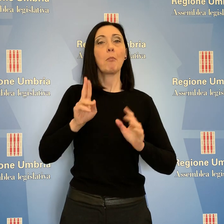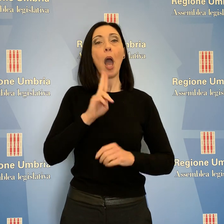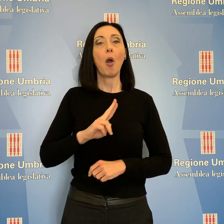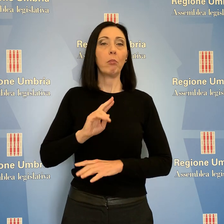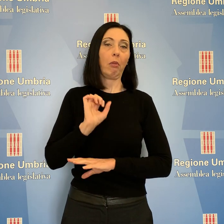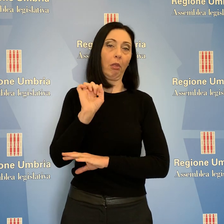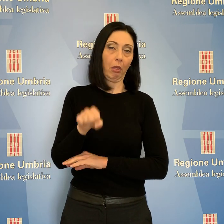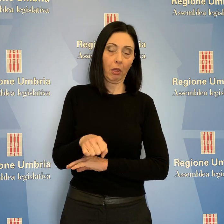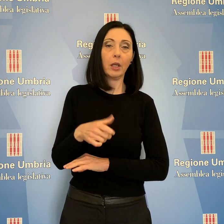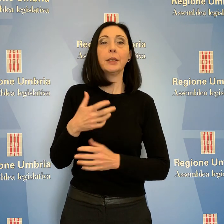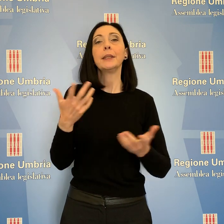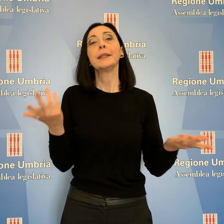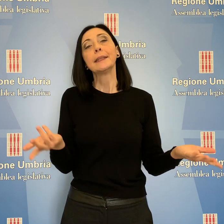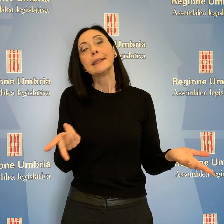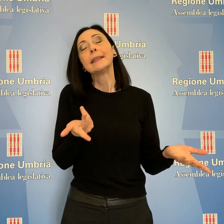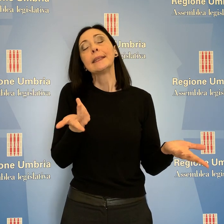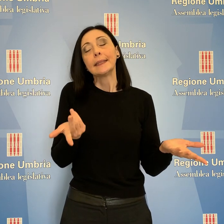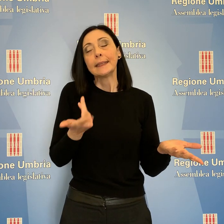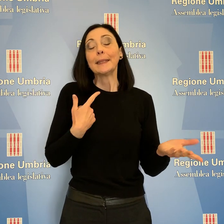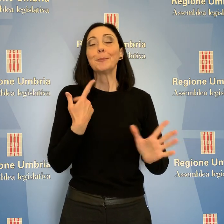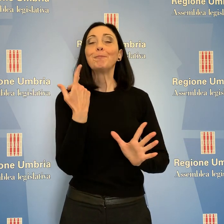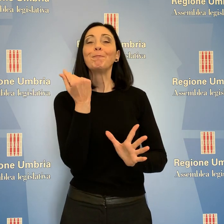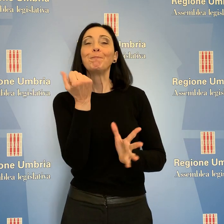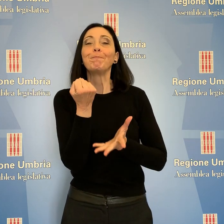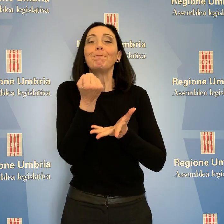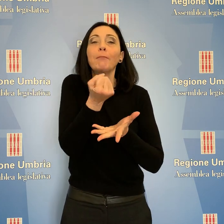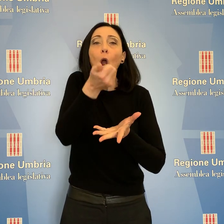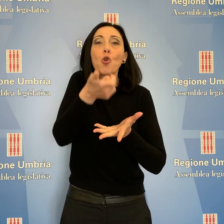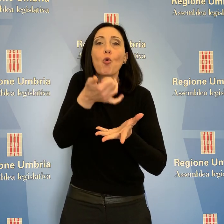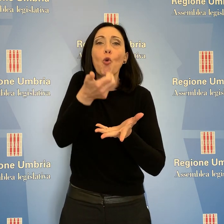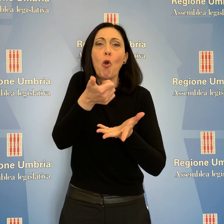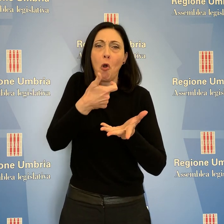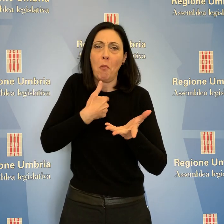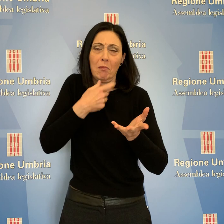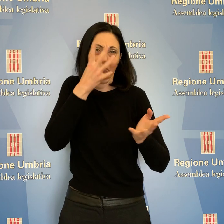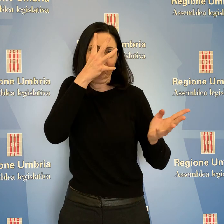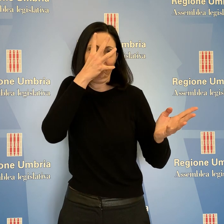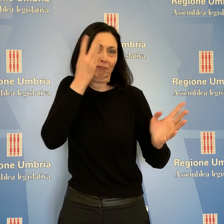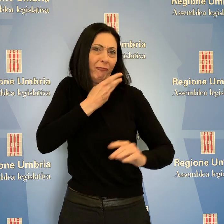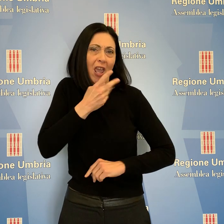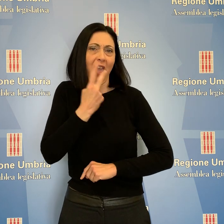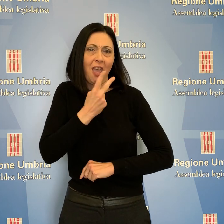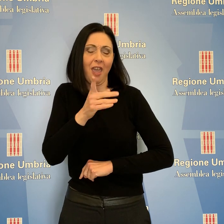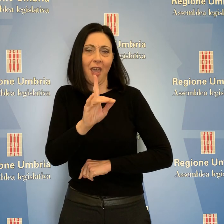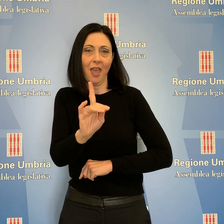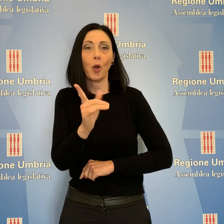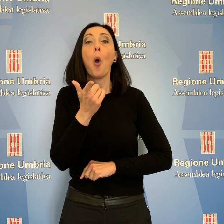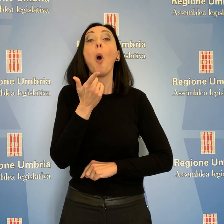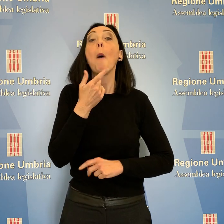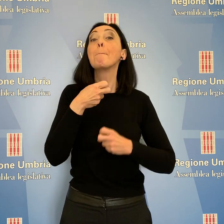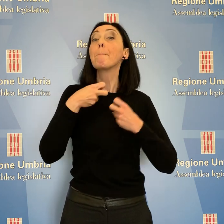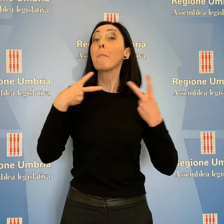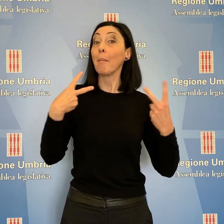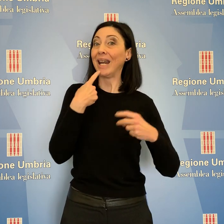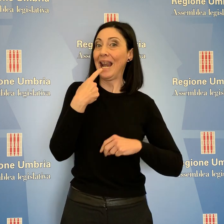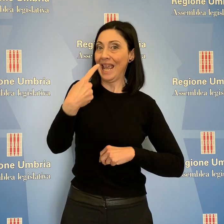I presupposti finanziari che vengono citati sono sballati, ha detto Paparelli. La ripartizione dei fondi per l'Umbria sarà 1